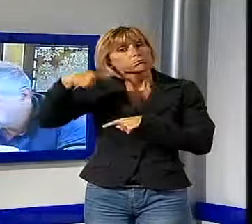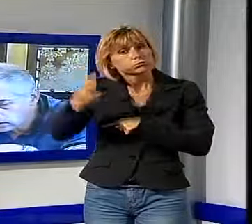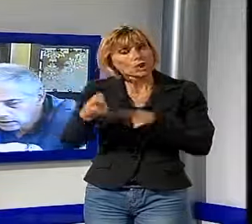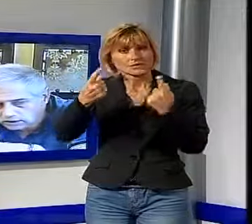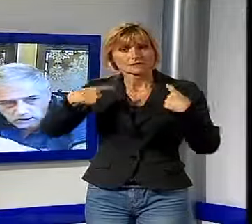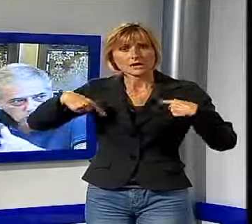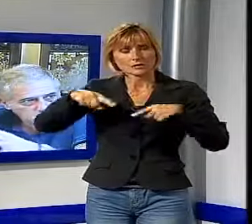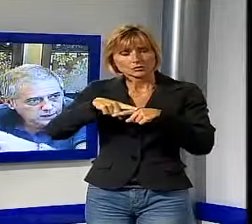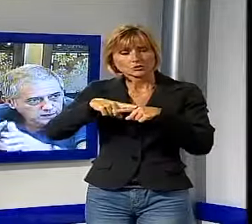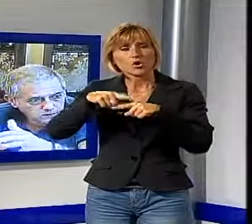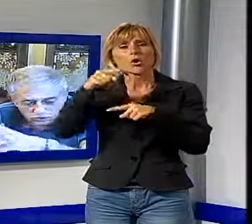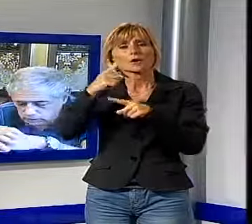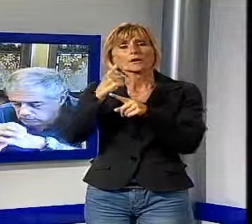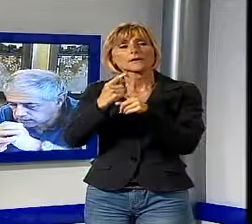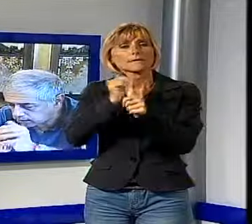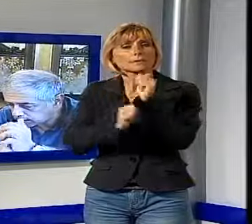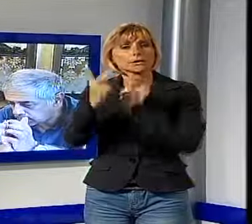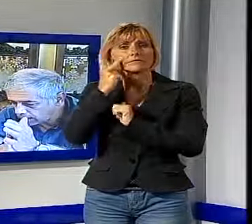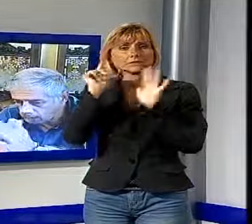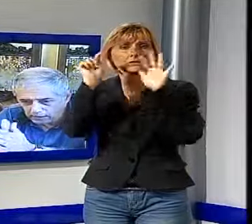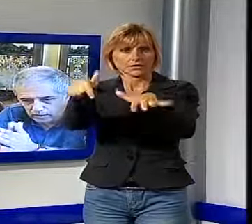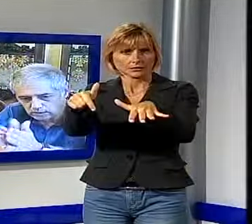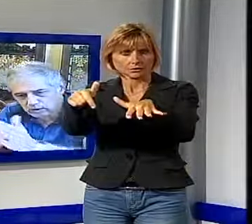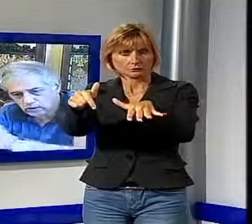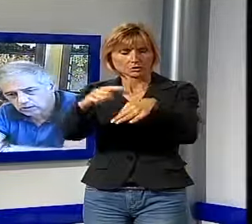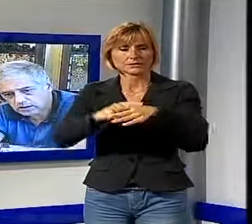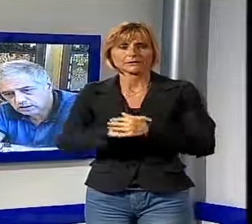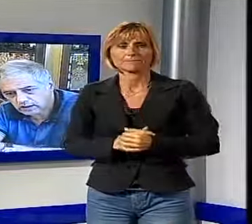conferenza zonale della Piana è prevista per la prossima settimana.